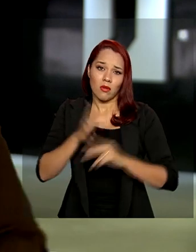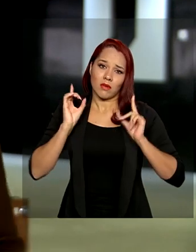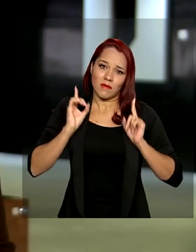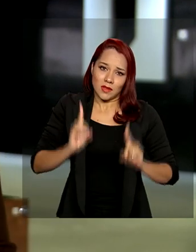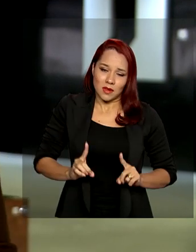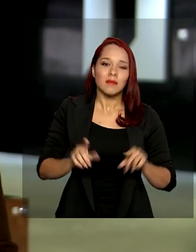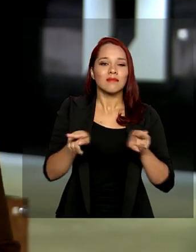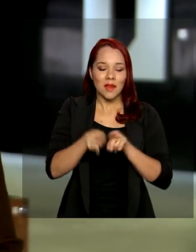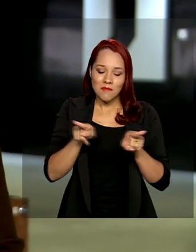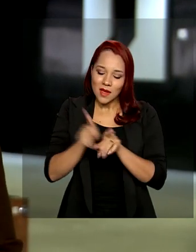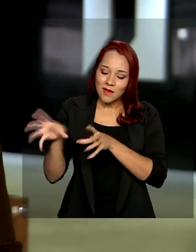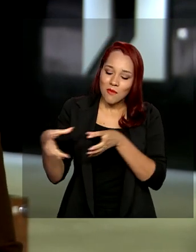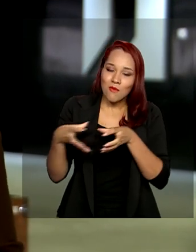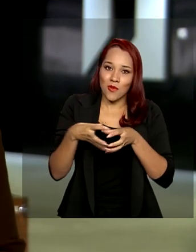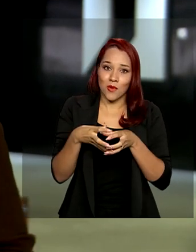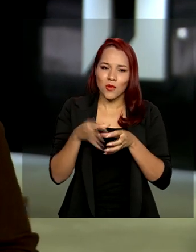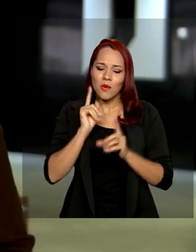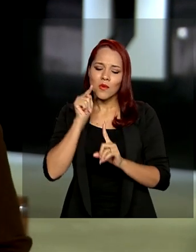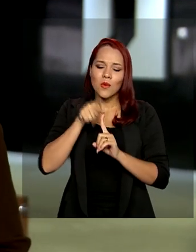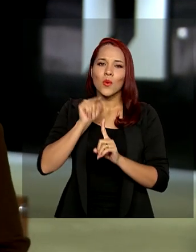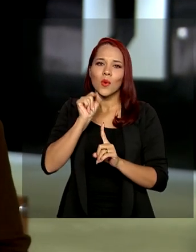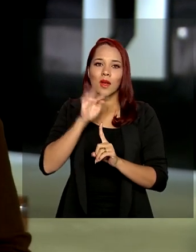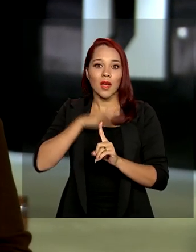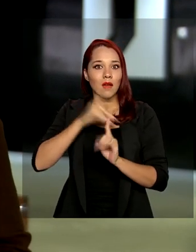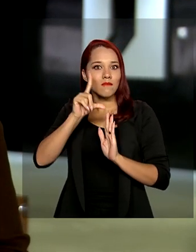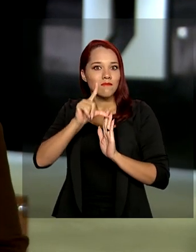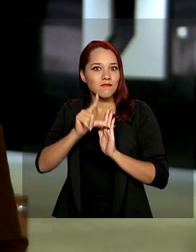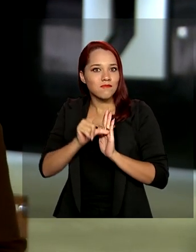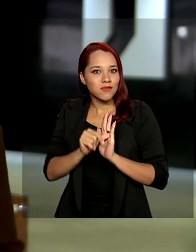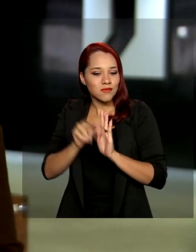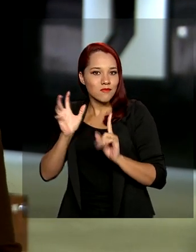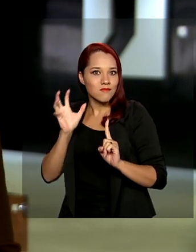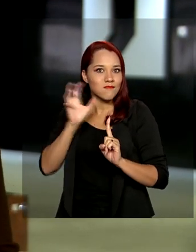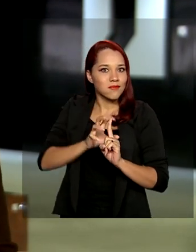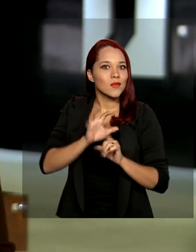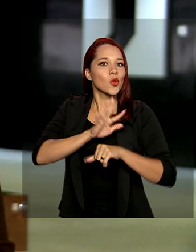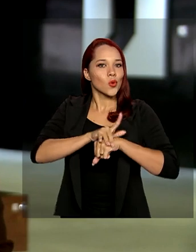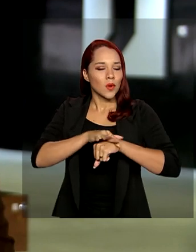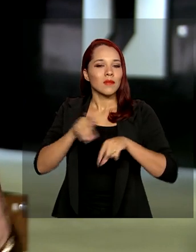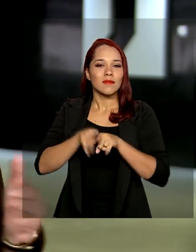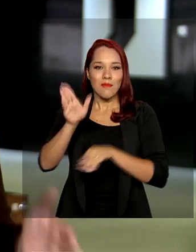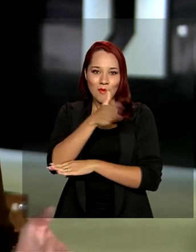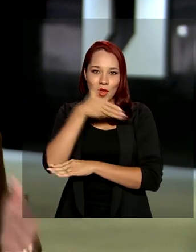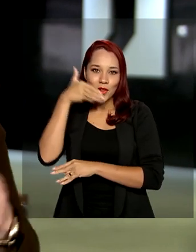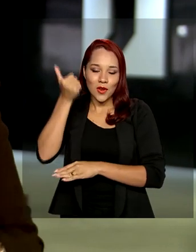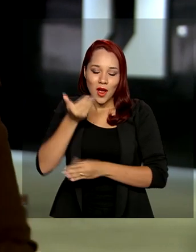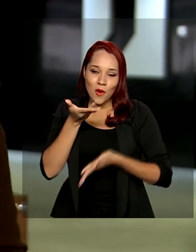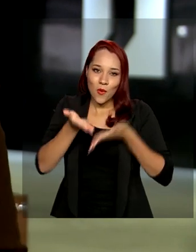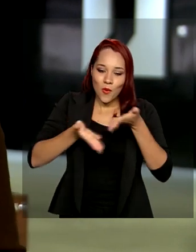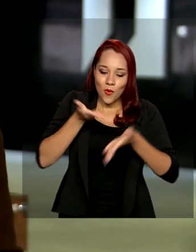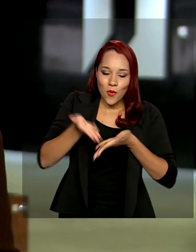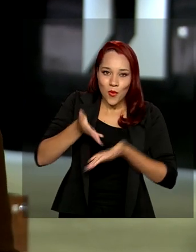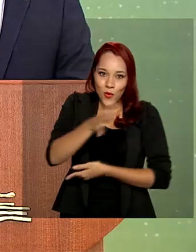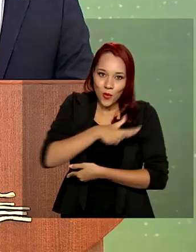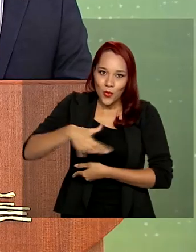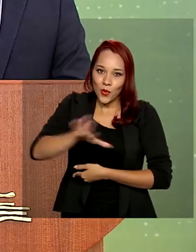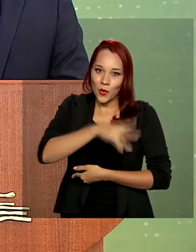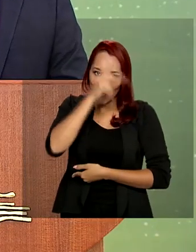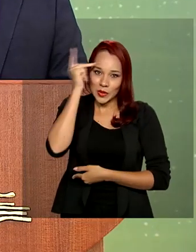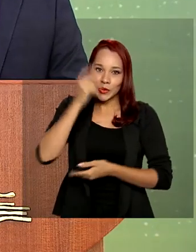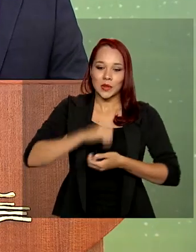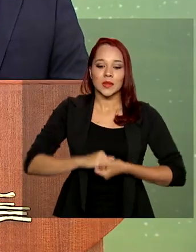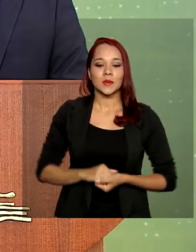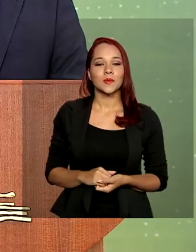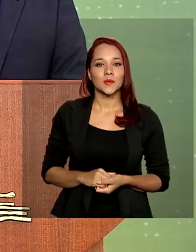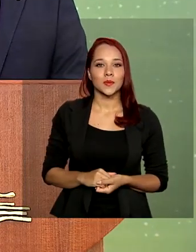também estão no grupo. O objetivo é diminuir os impactos da doença e melhorar as condições sanitárias dessas pessoas. Em